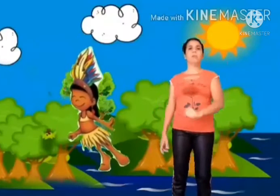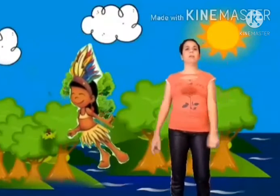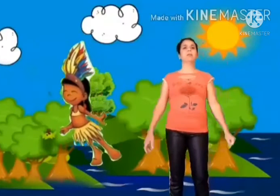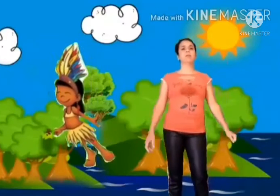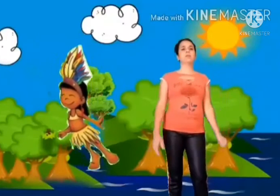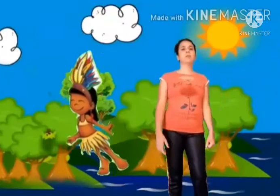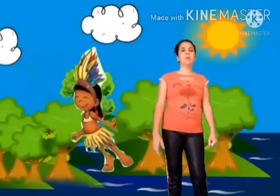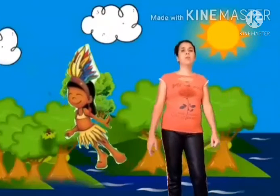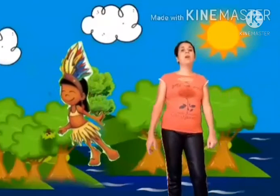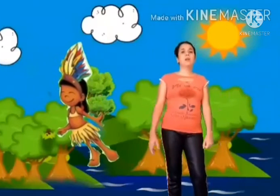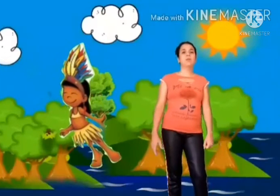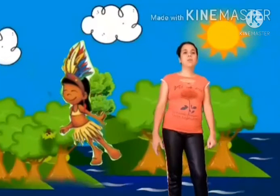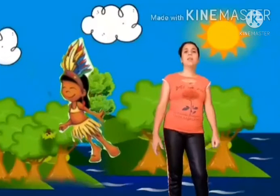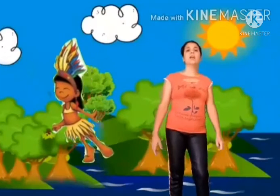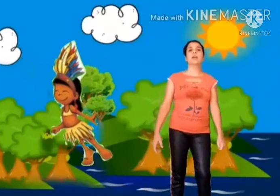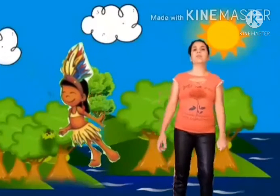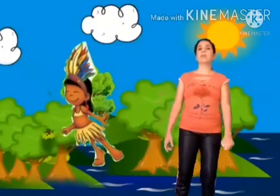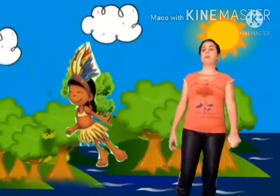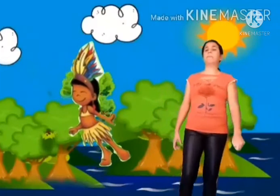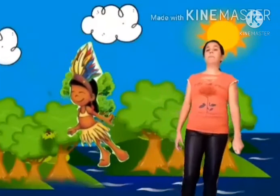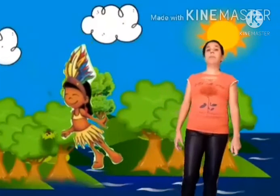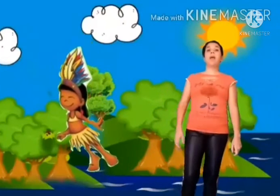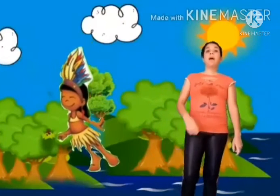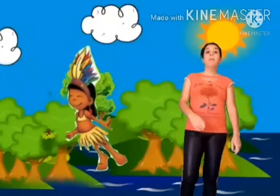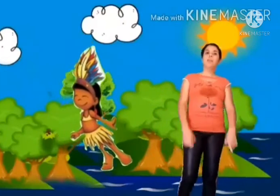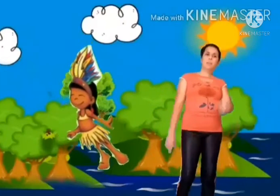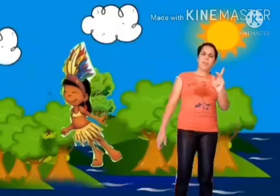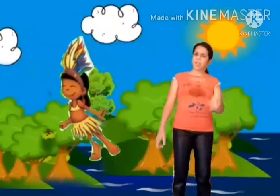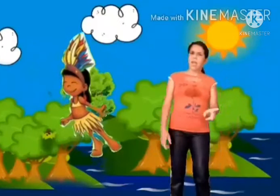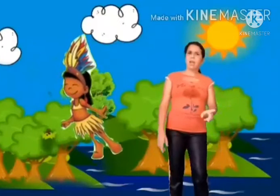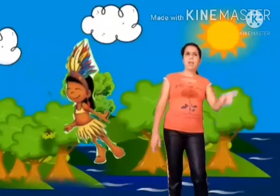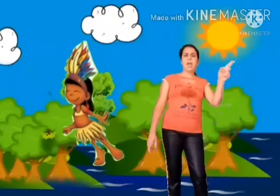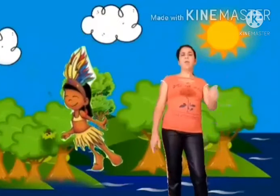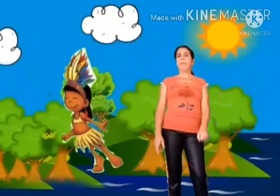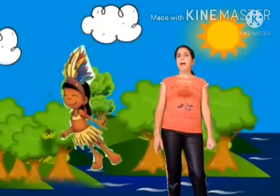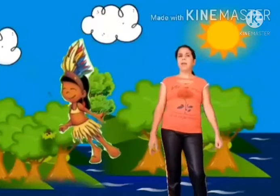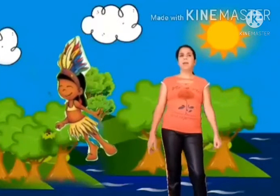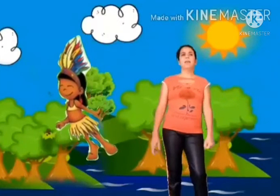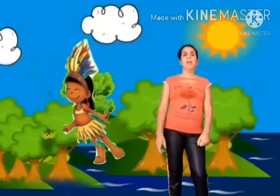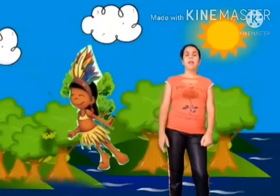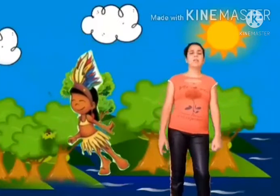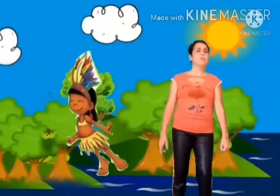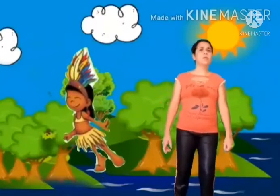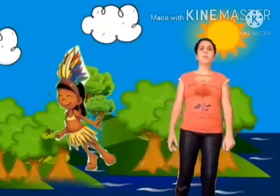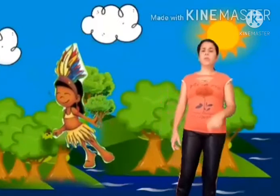matando seus irmãos índios e guerreiros também. Mas o pajé, que era o pai deles, ficou muito